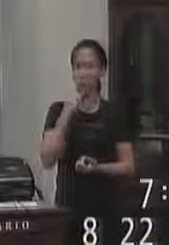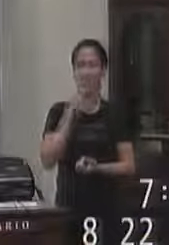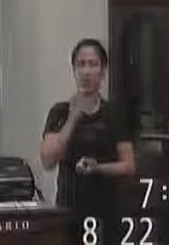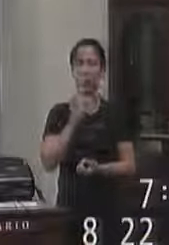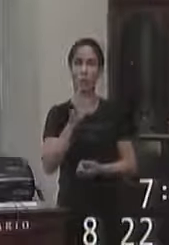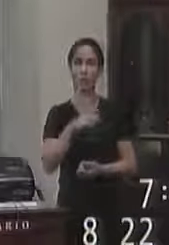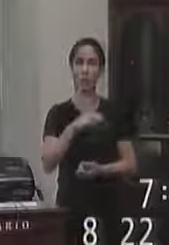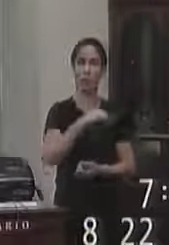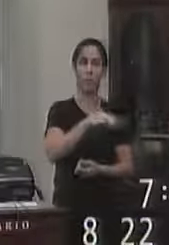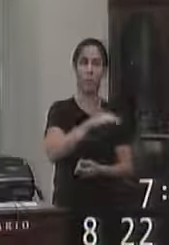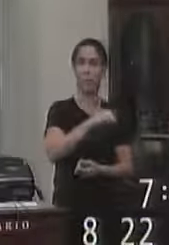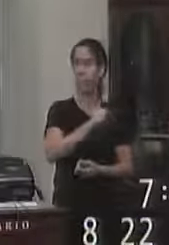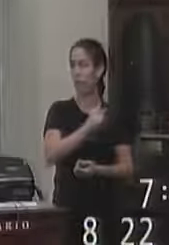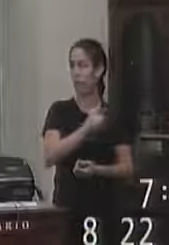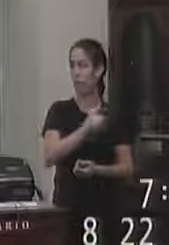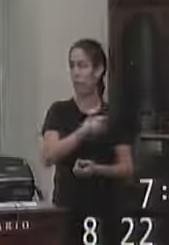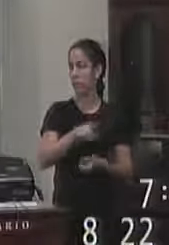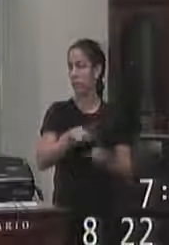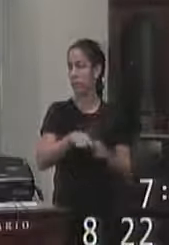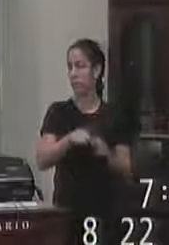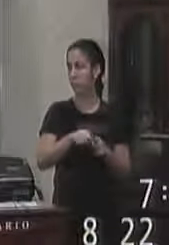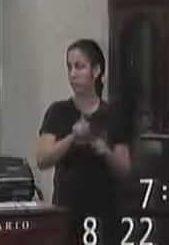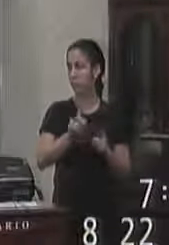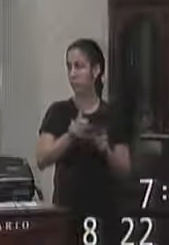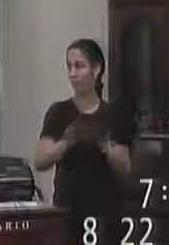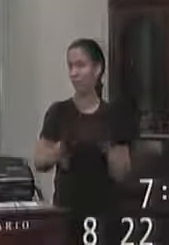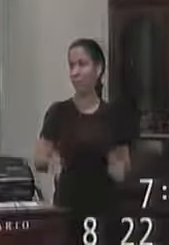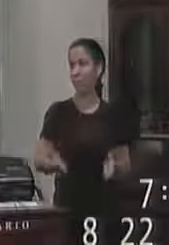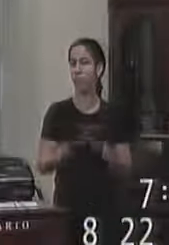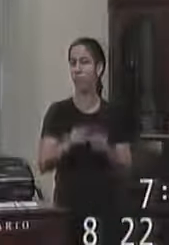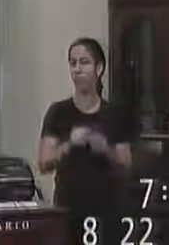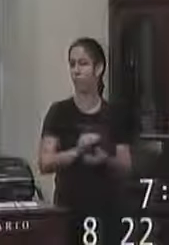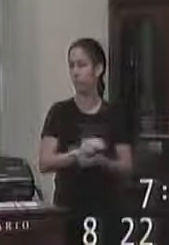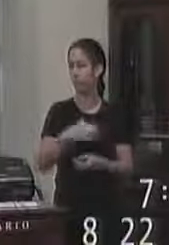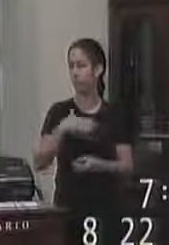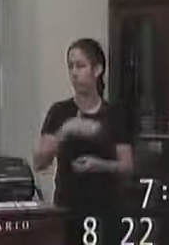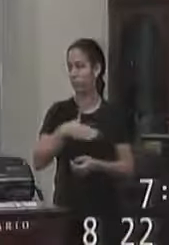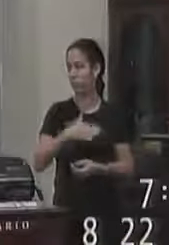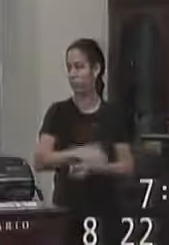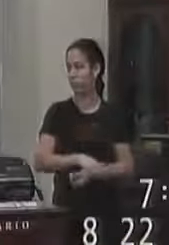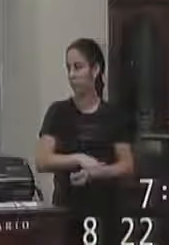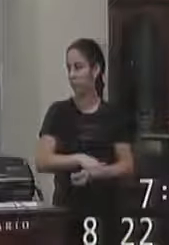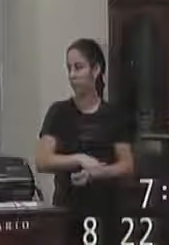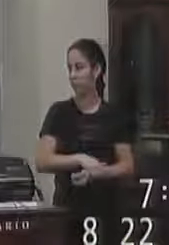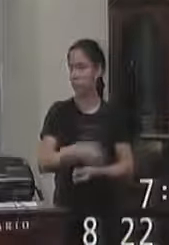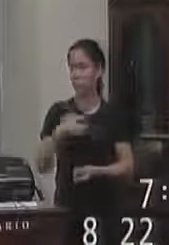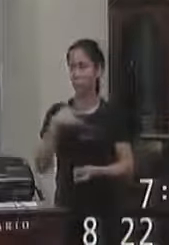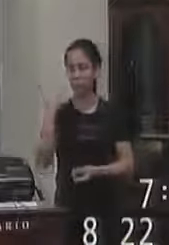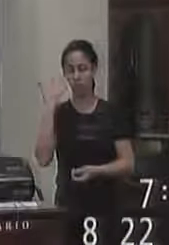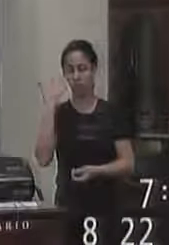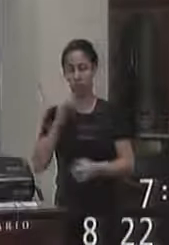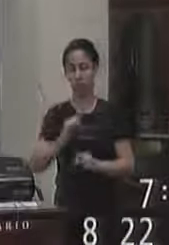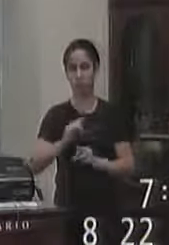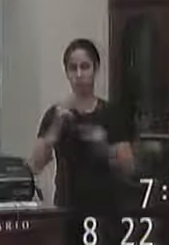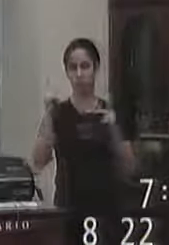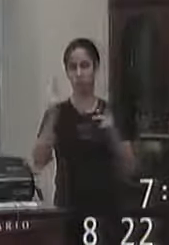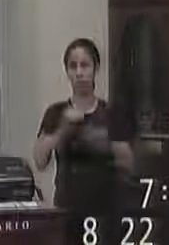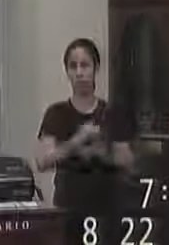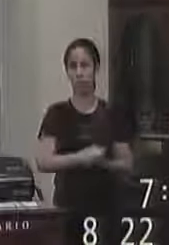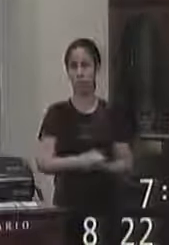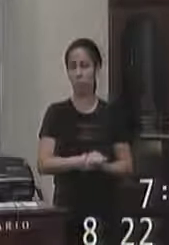metas a gente também não avança como gostaríamos eu acho que o diferencial